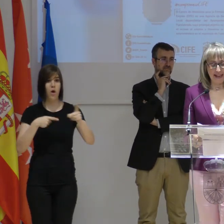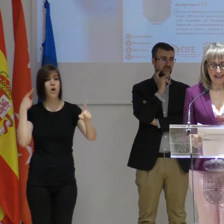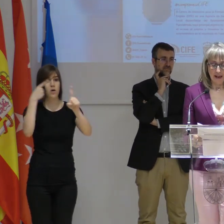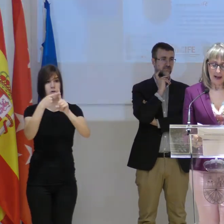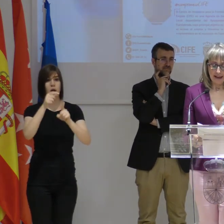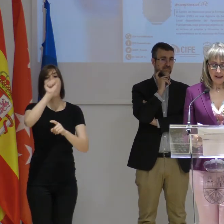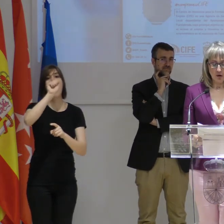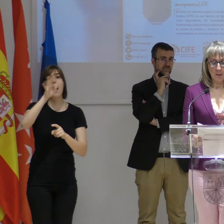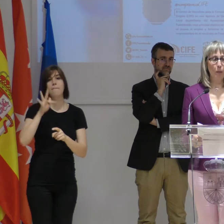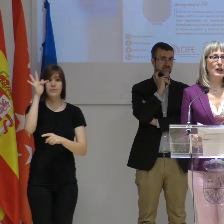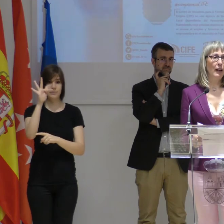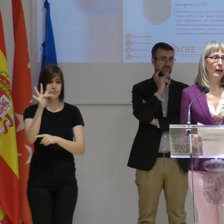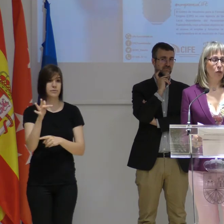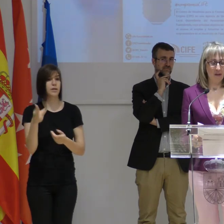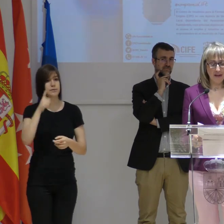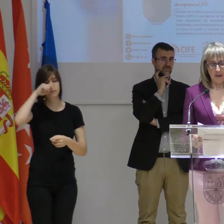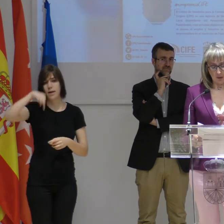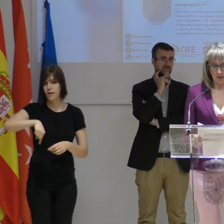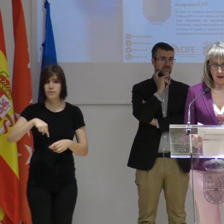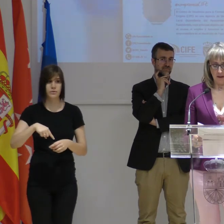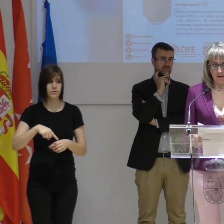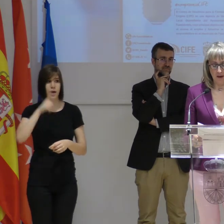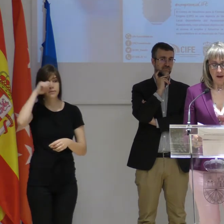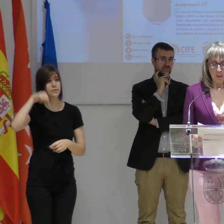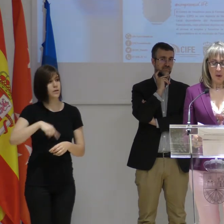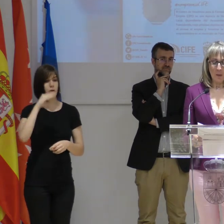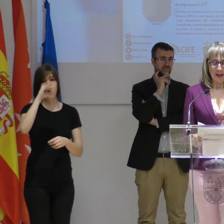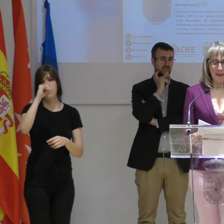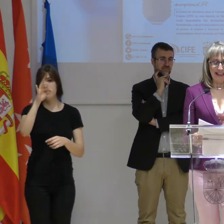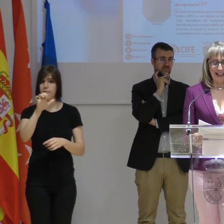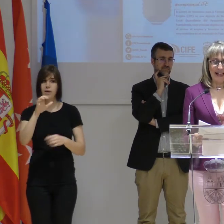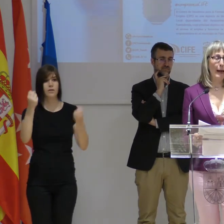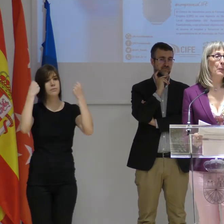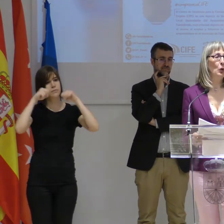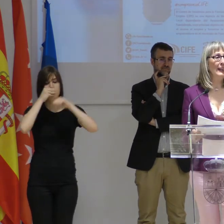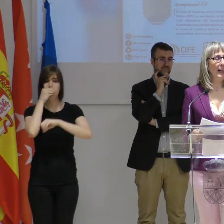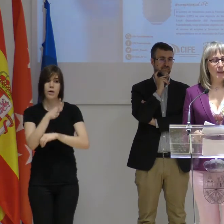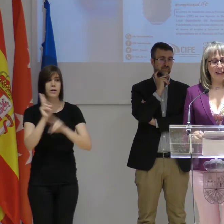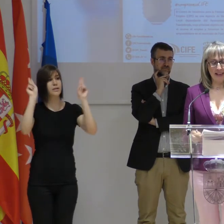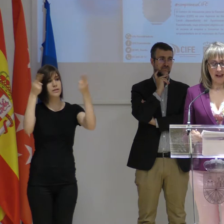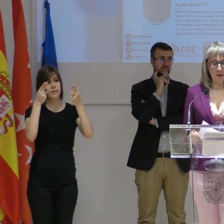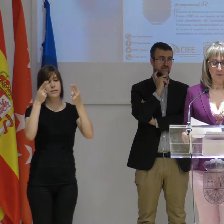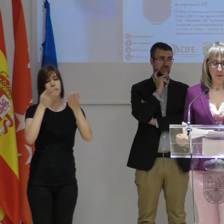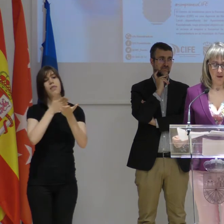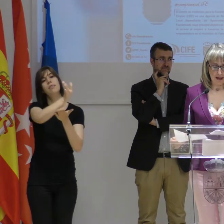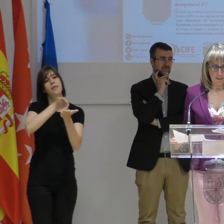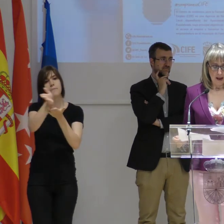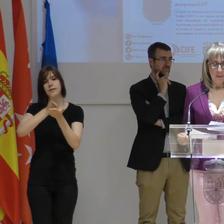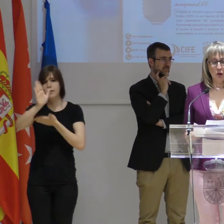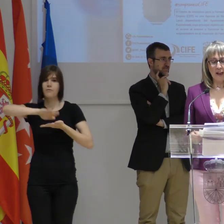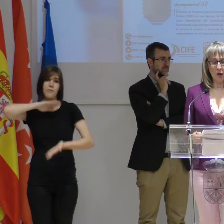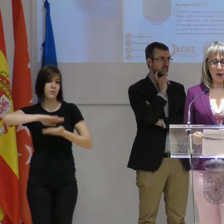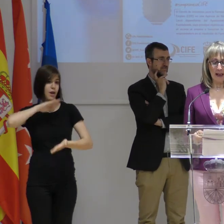AMAS, al que este año vamos a reconocer, se va a reconocer en el CIFE, por la buena práctica en el campo de la diversidad funcional.